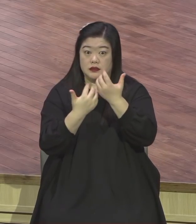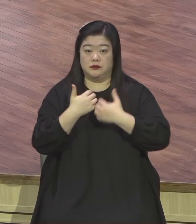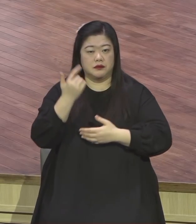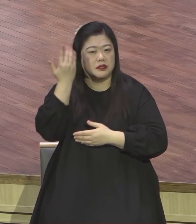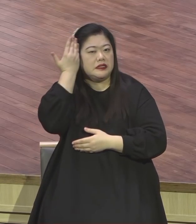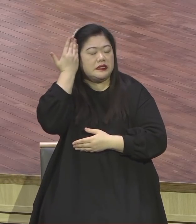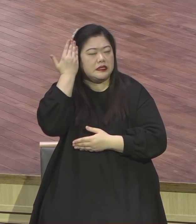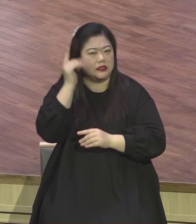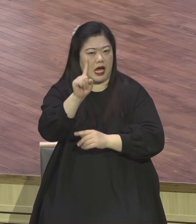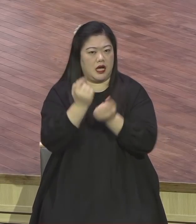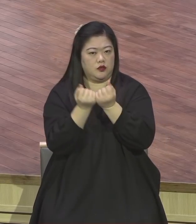접종